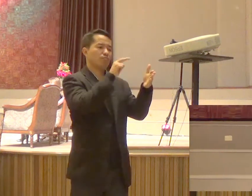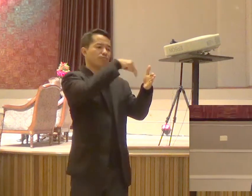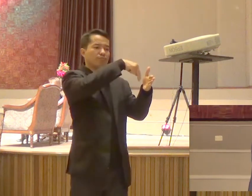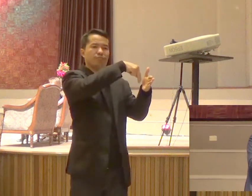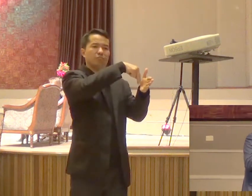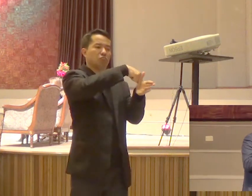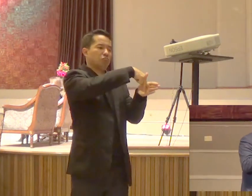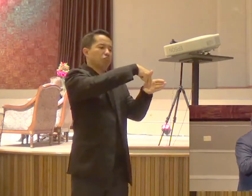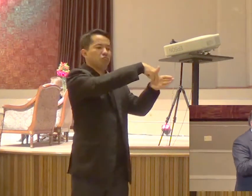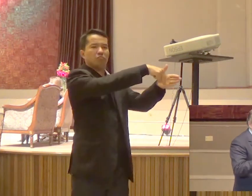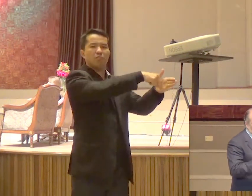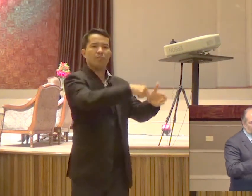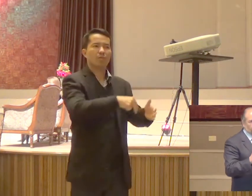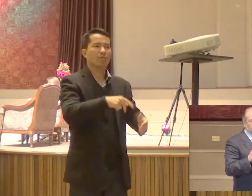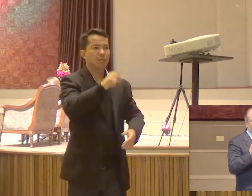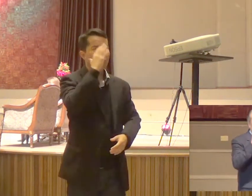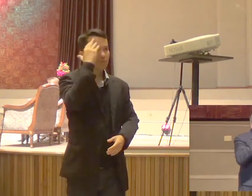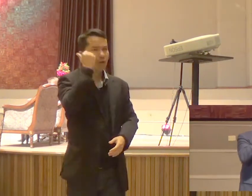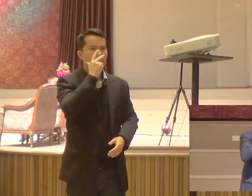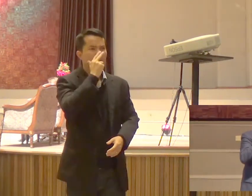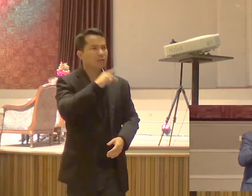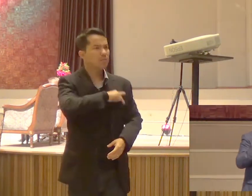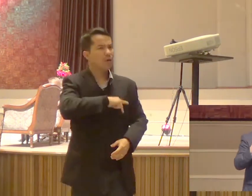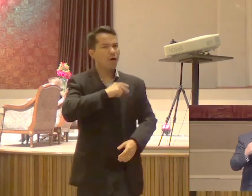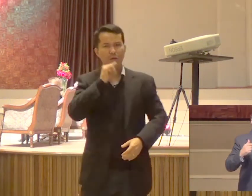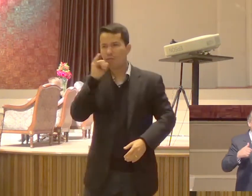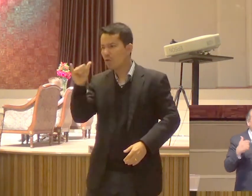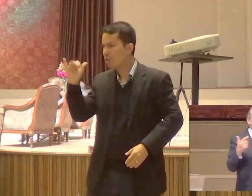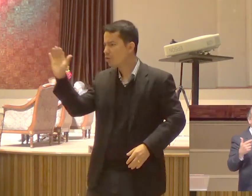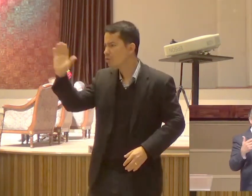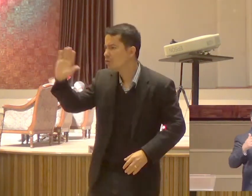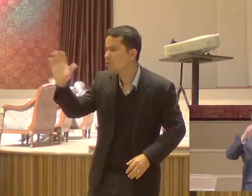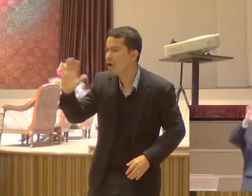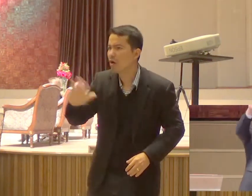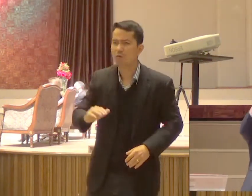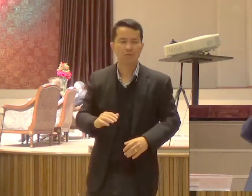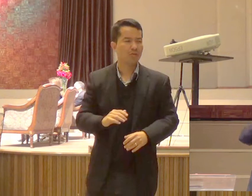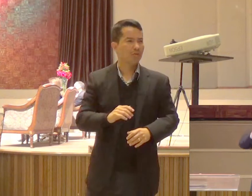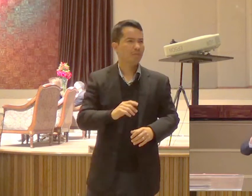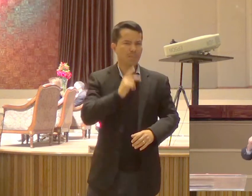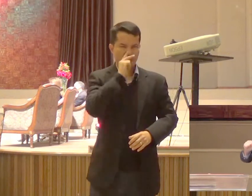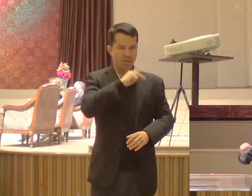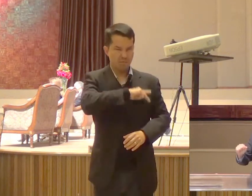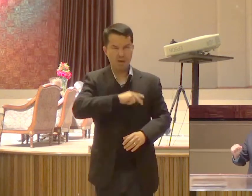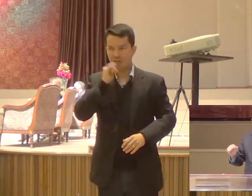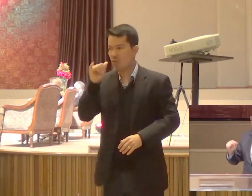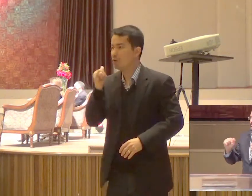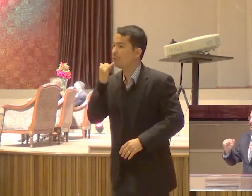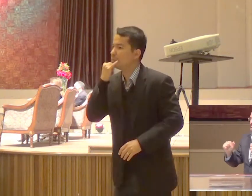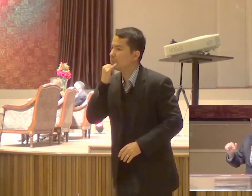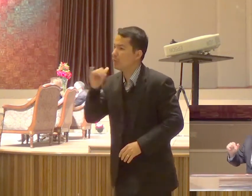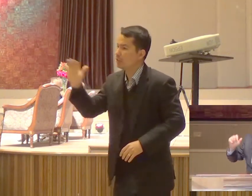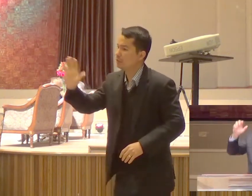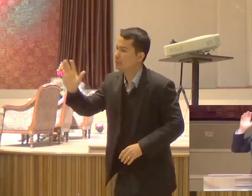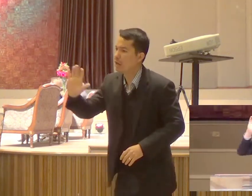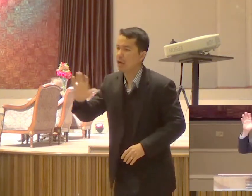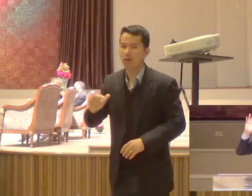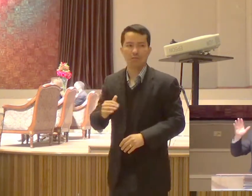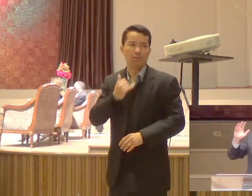um momento difícil É um momento em que Paulo não está apenas dizendo Gente, estou indo embora Paulo está dizendo Nunca mais